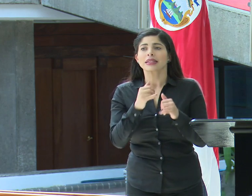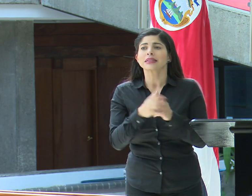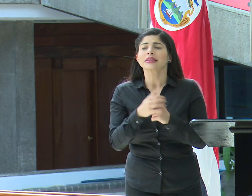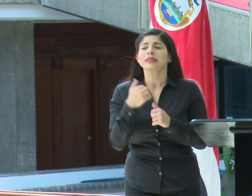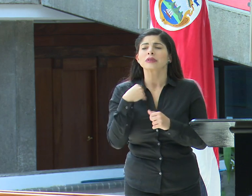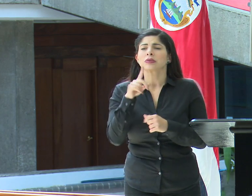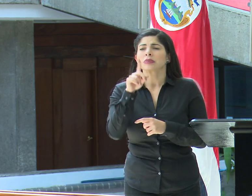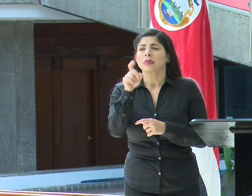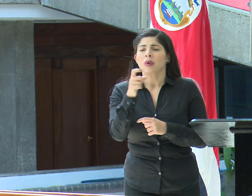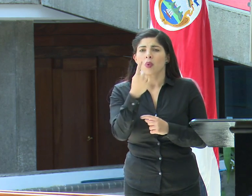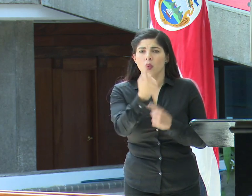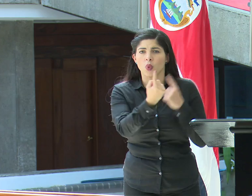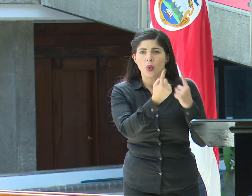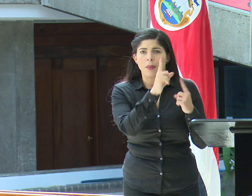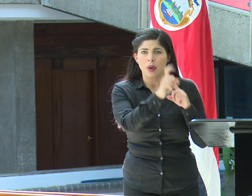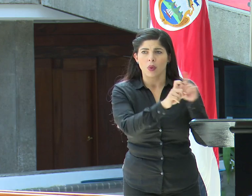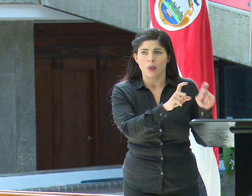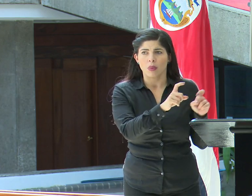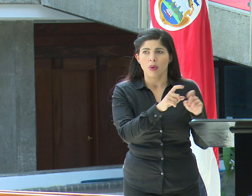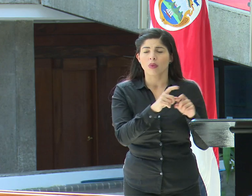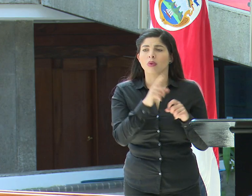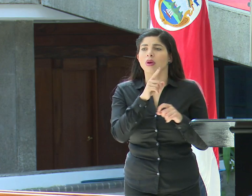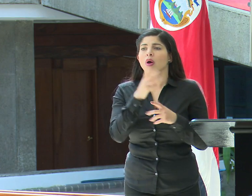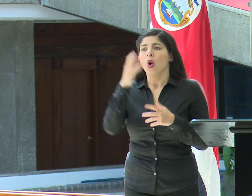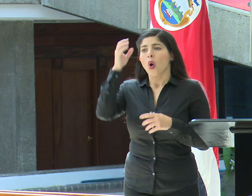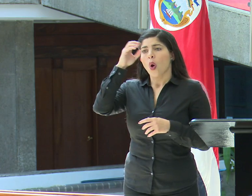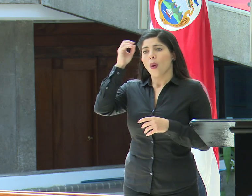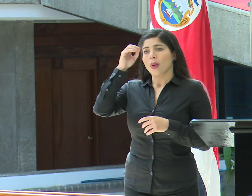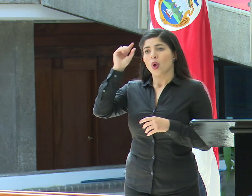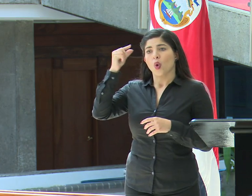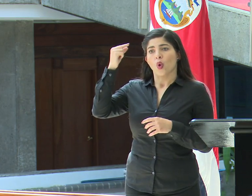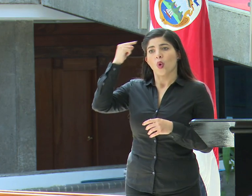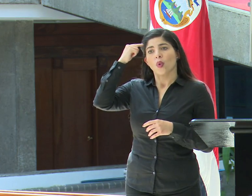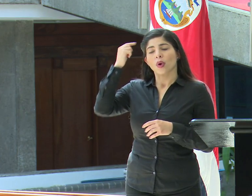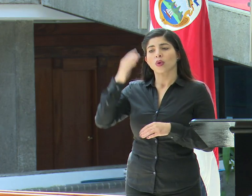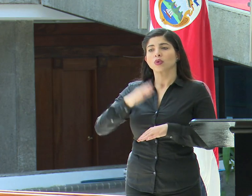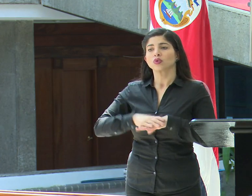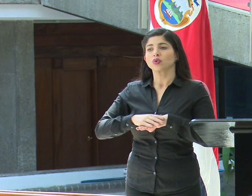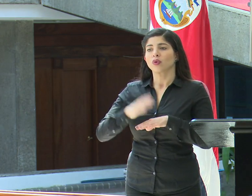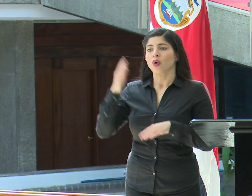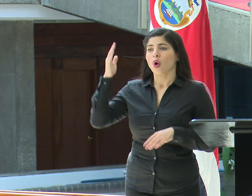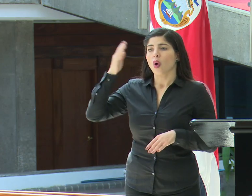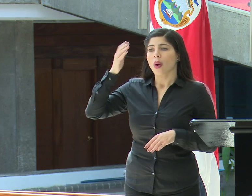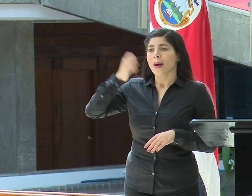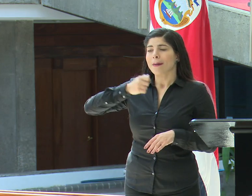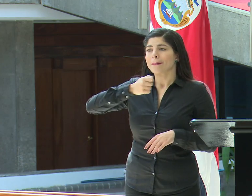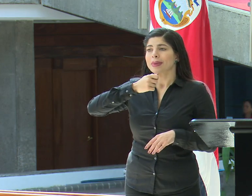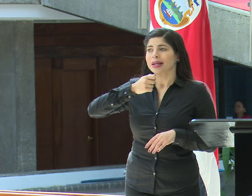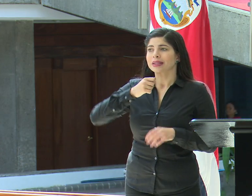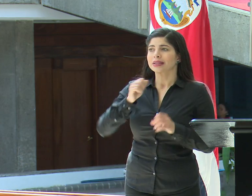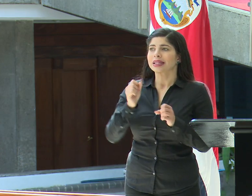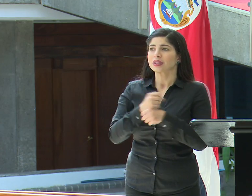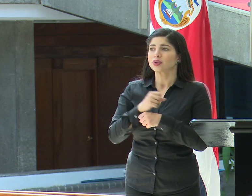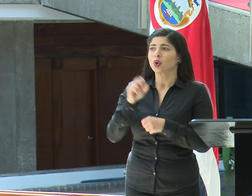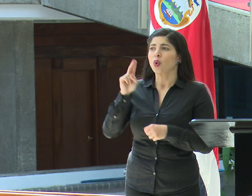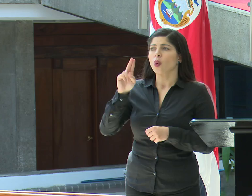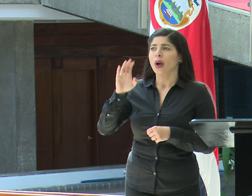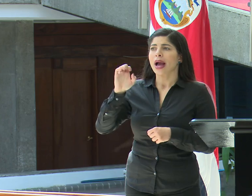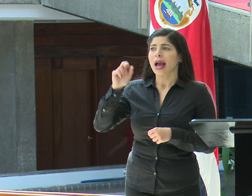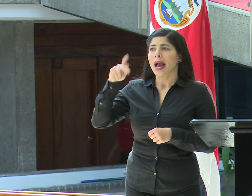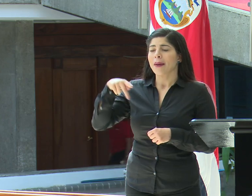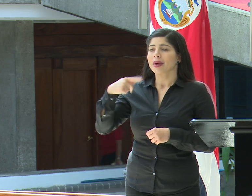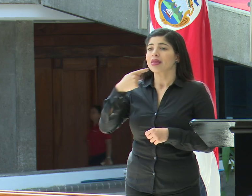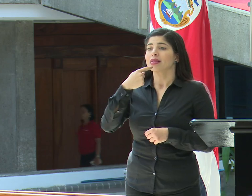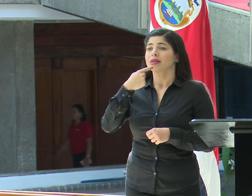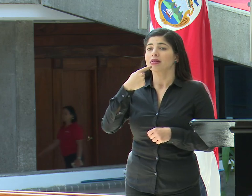Es una consulta para cada una. Doña Nancy, una reacción del gobierno en relación a una conferencia de prensa que hizo UCAEP, ellos están hablando que la